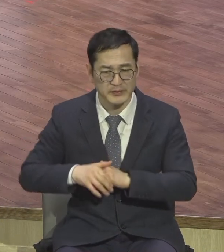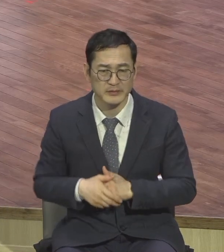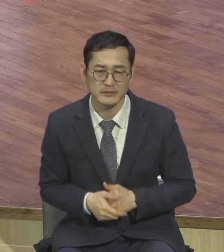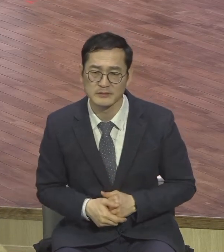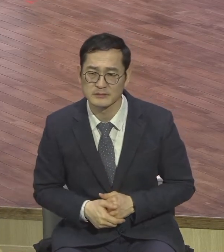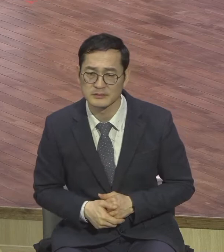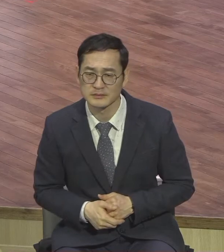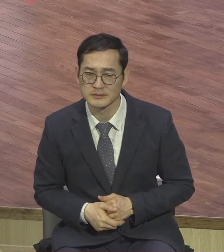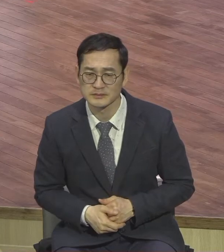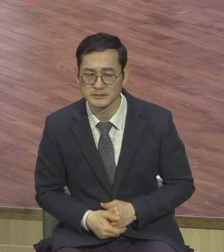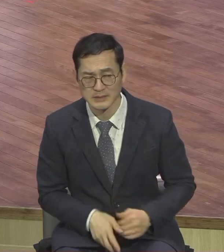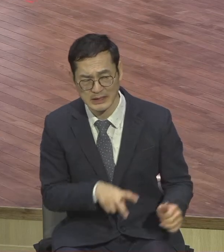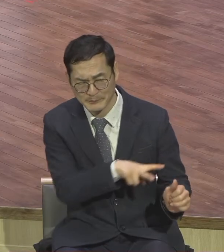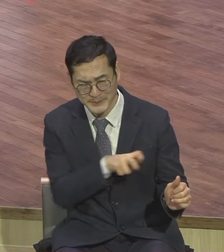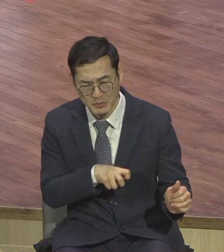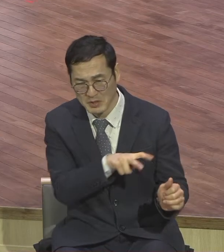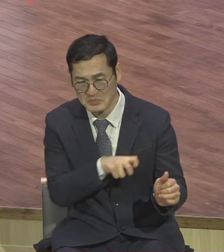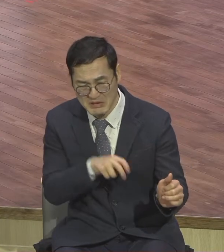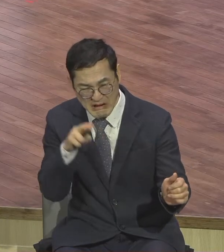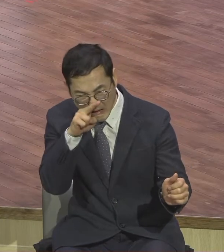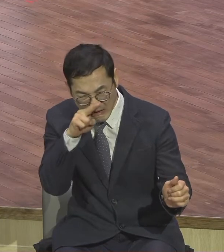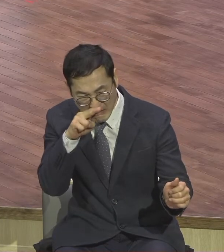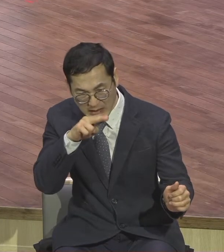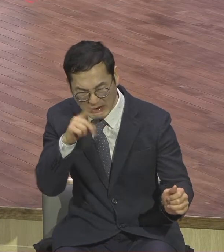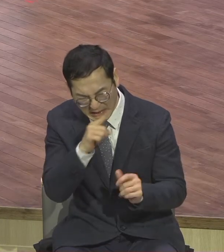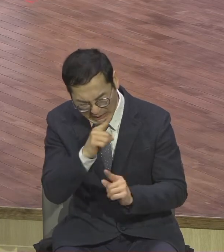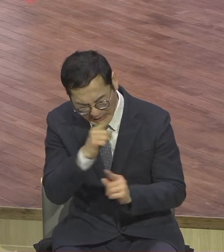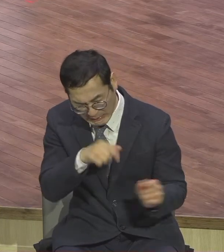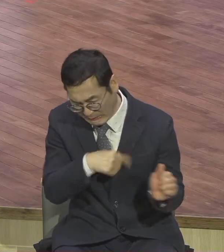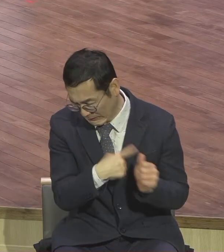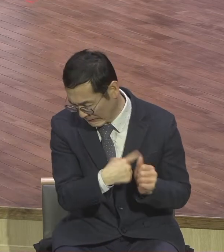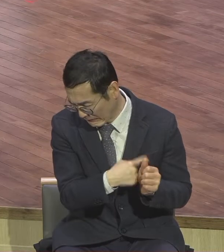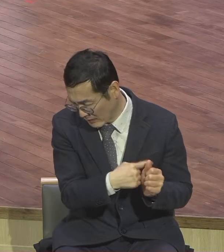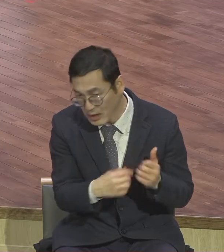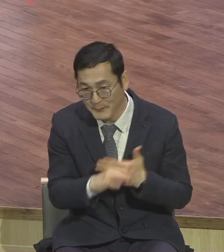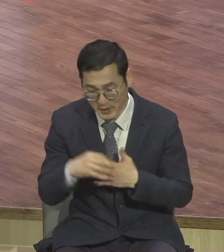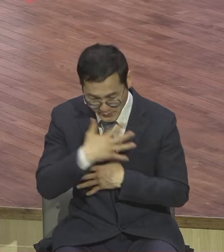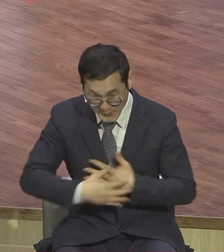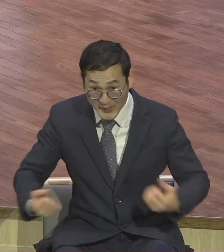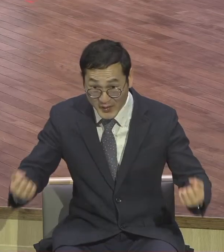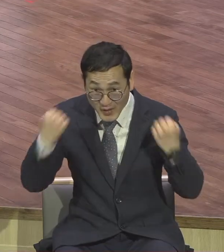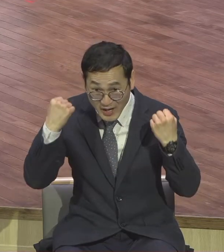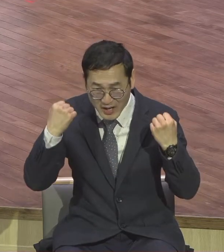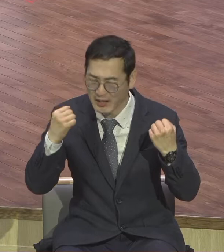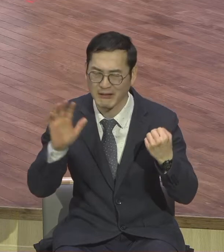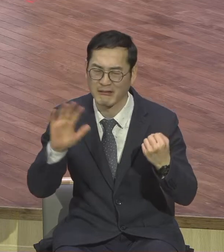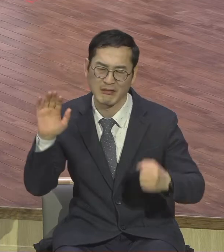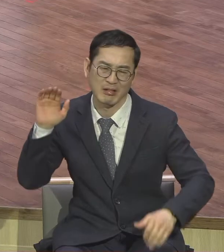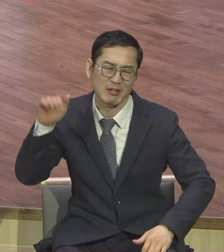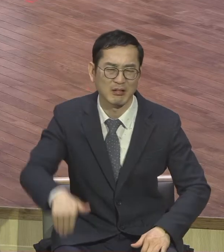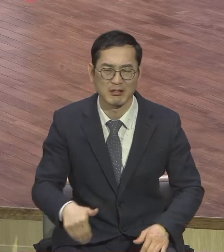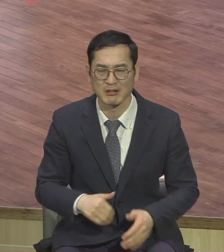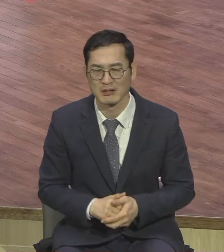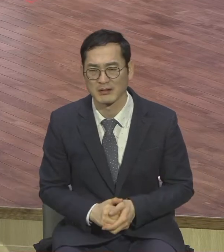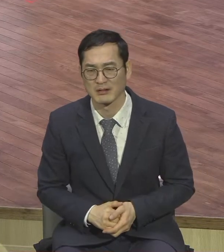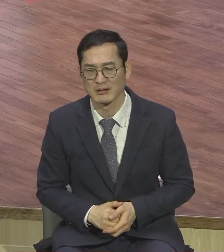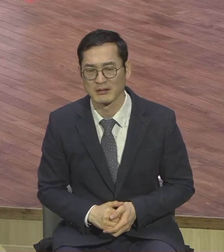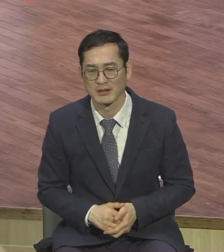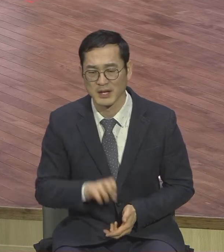있으면요 건강하지는 않습니다 면역체계가 파괴가 때문에 감기도 자주 걸리고